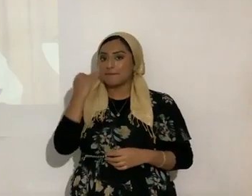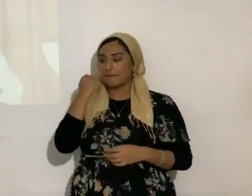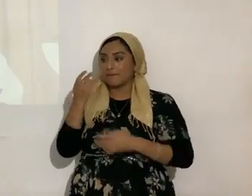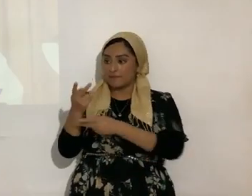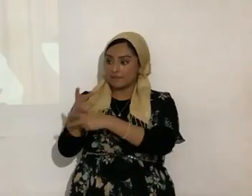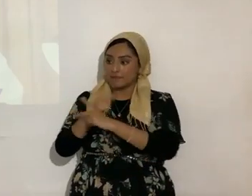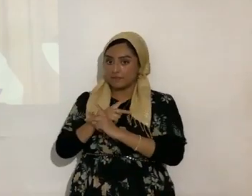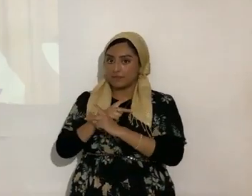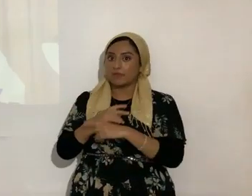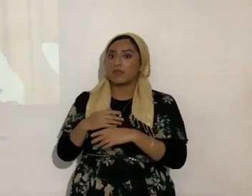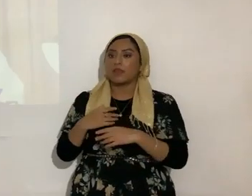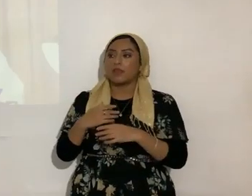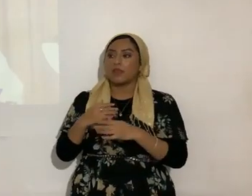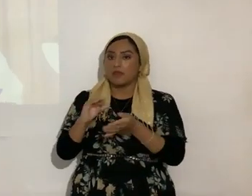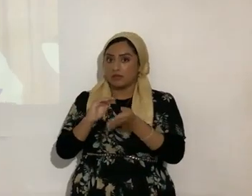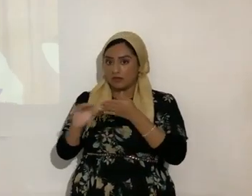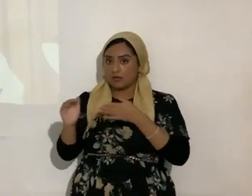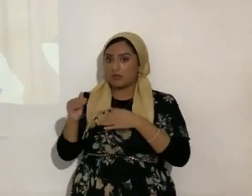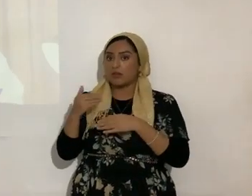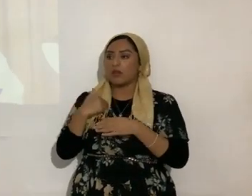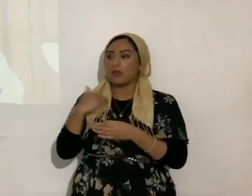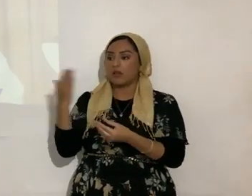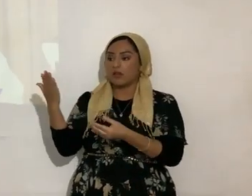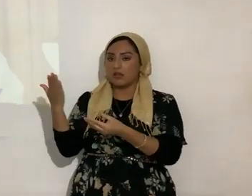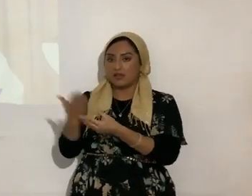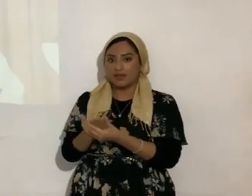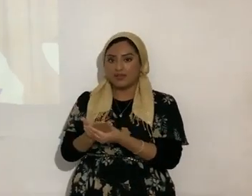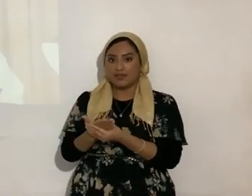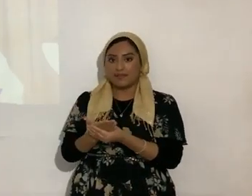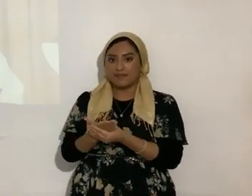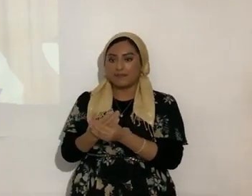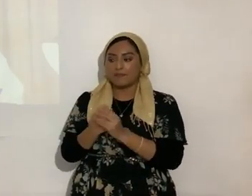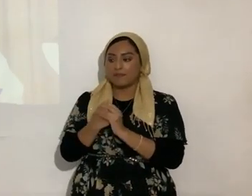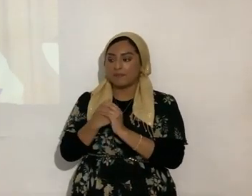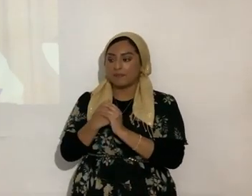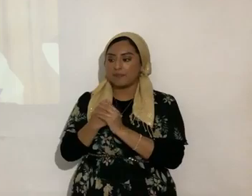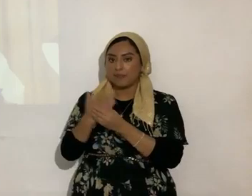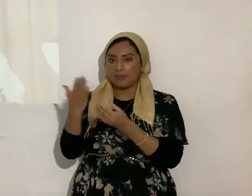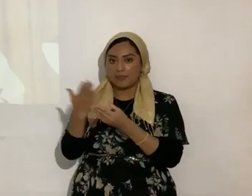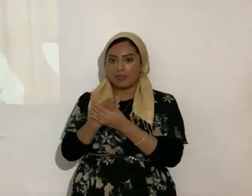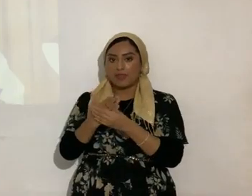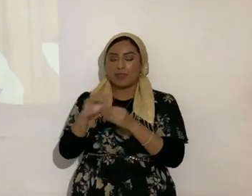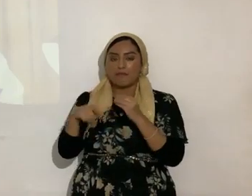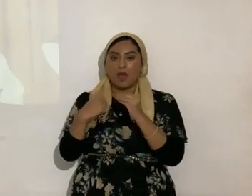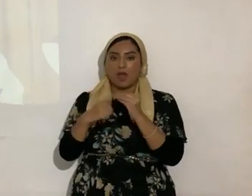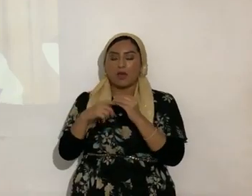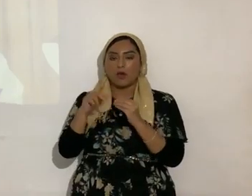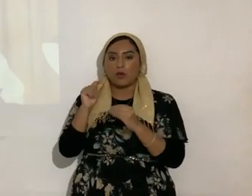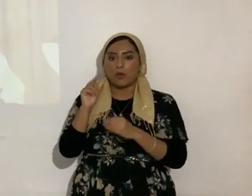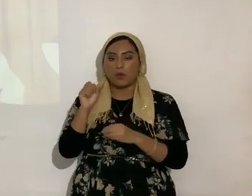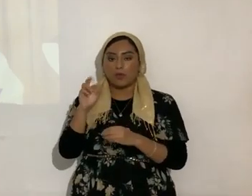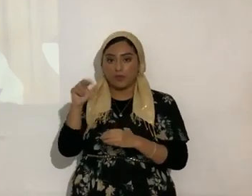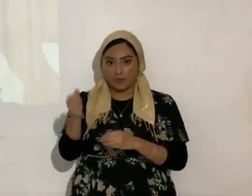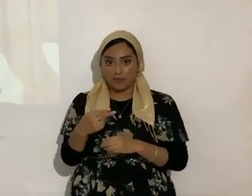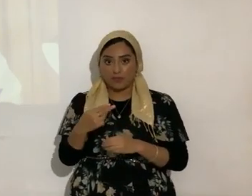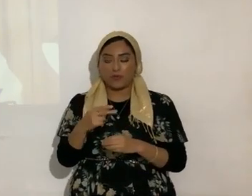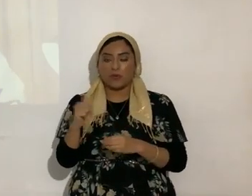permiso de meter una propaganda de la Torah, es un decir, ¿no?, en cada periódico,